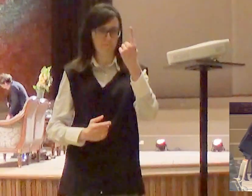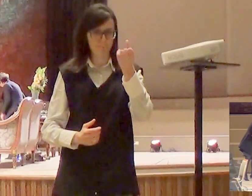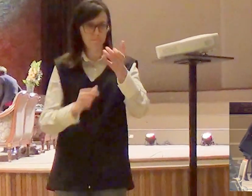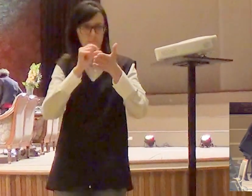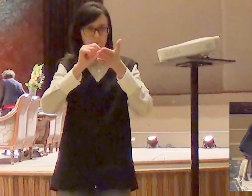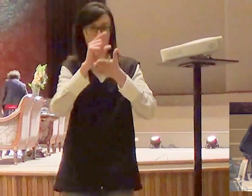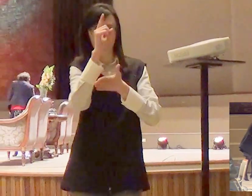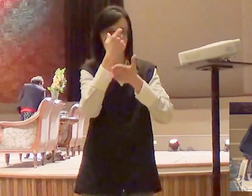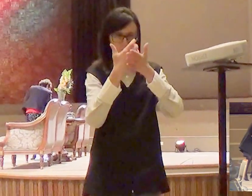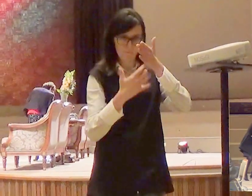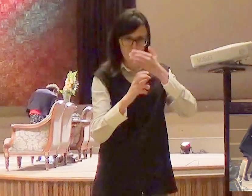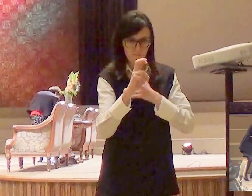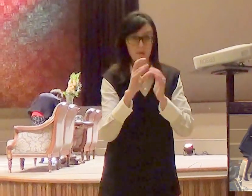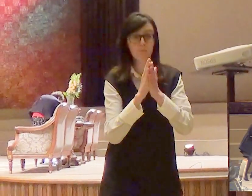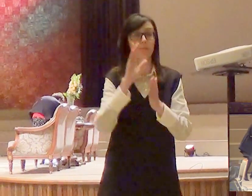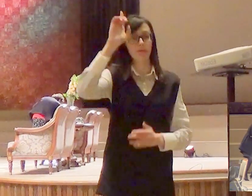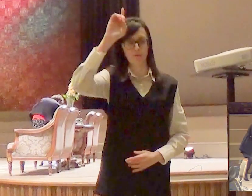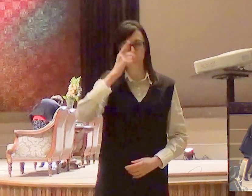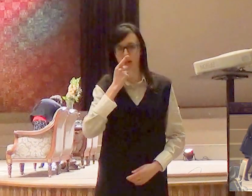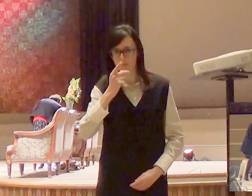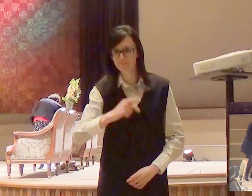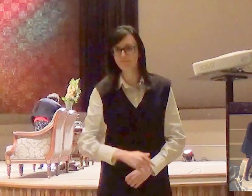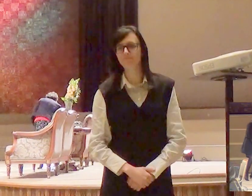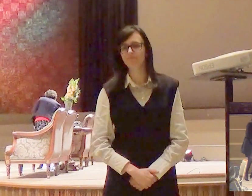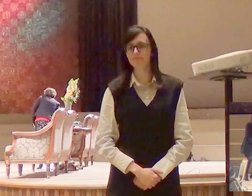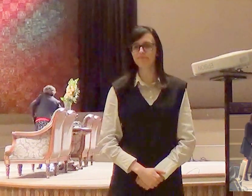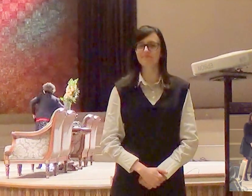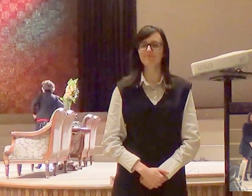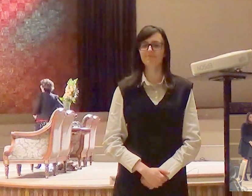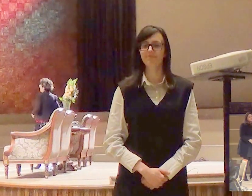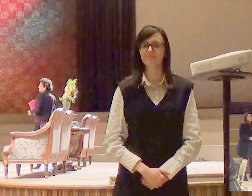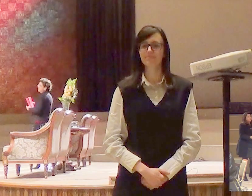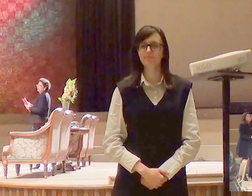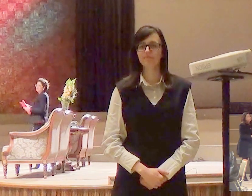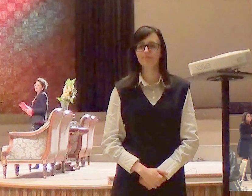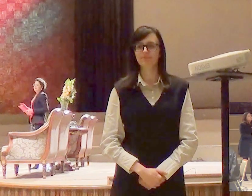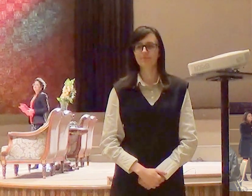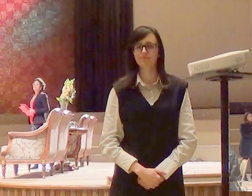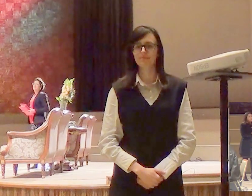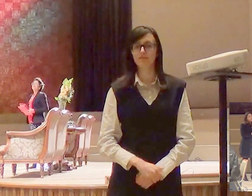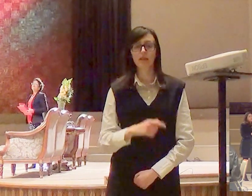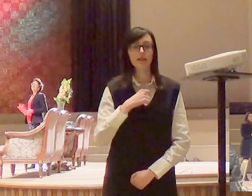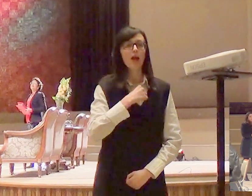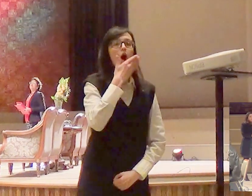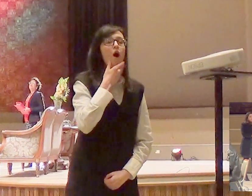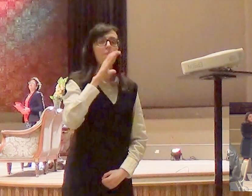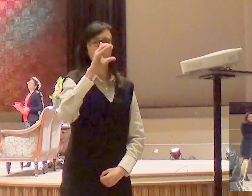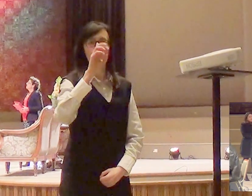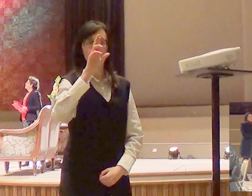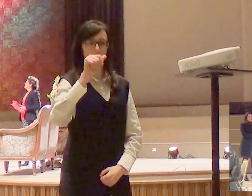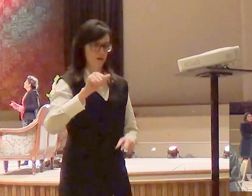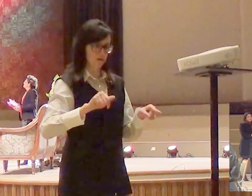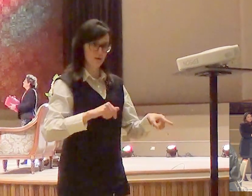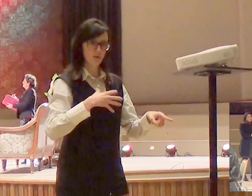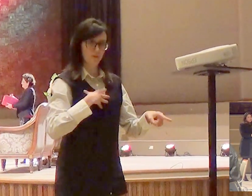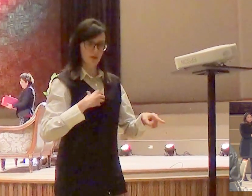5, a palavra do Senhor diz assim, Corá, filho de Isar, neto de Coate, bisneto de Levi,